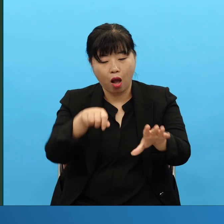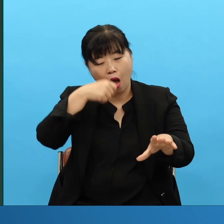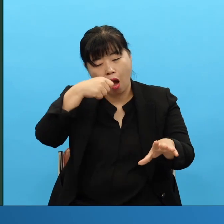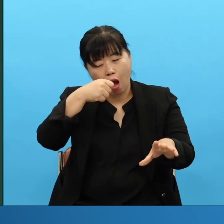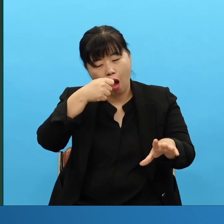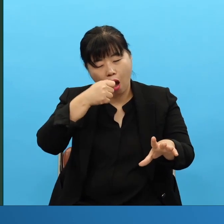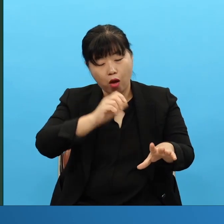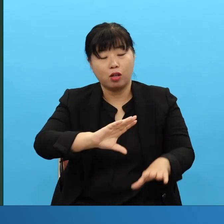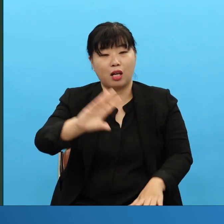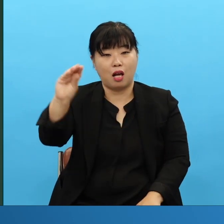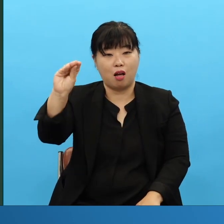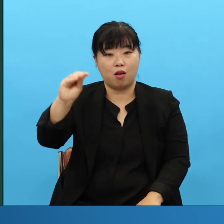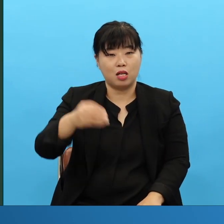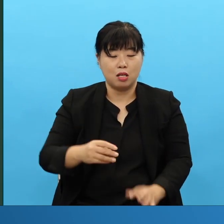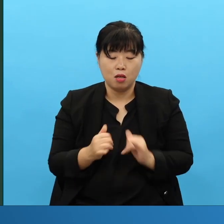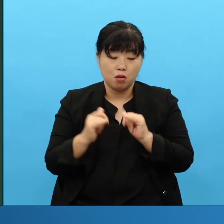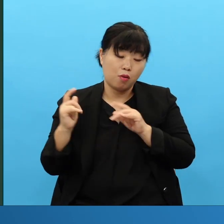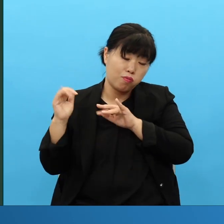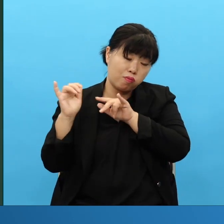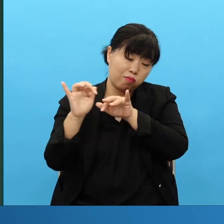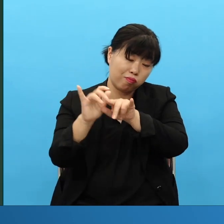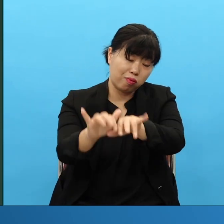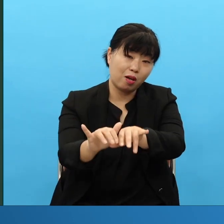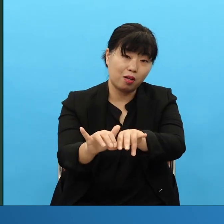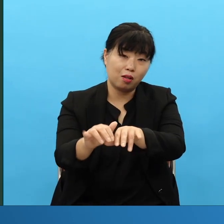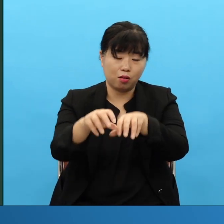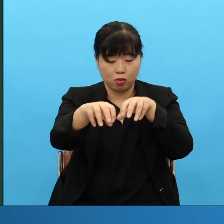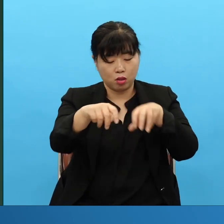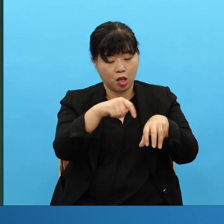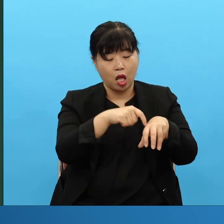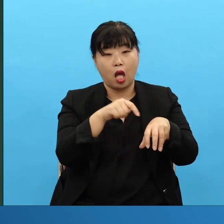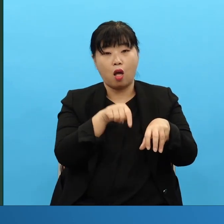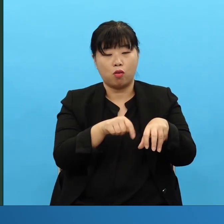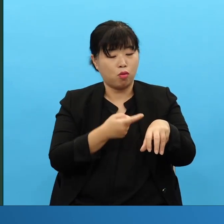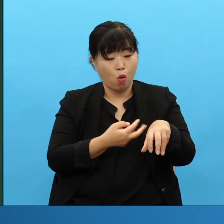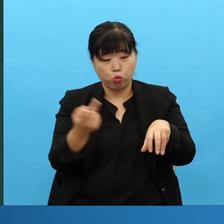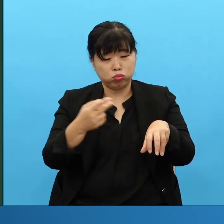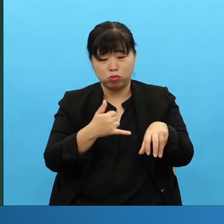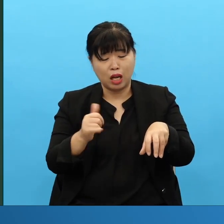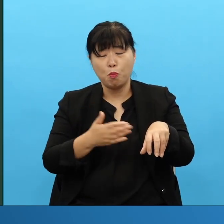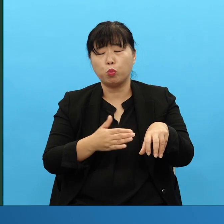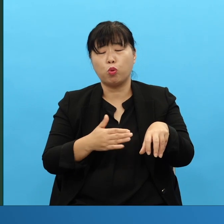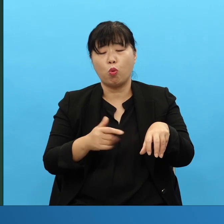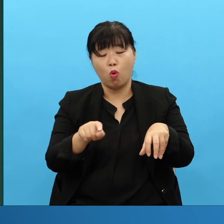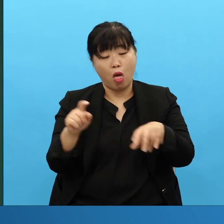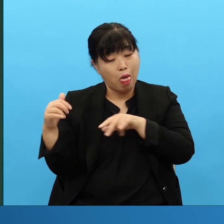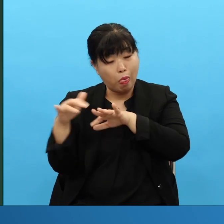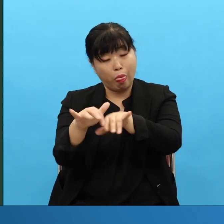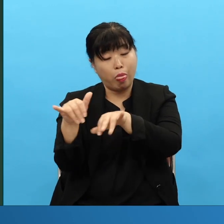사람 많아요 그런데 한도 식당에 그런 사람 한도 없어 그건 왜 없냐